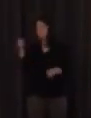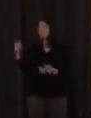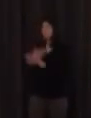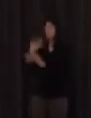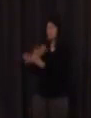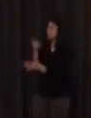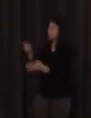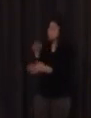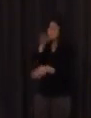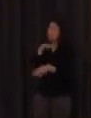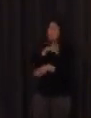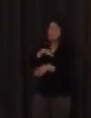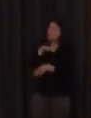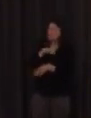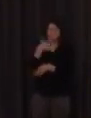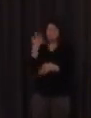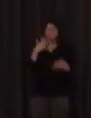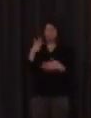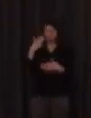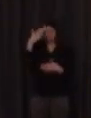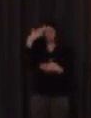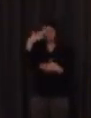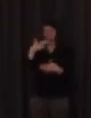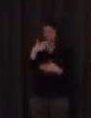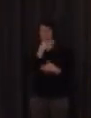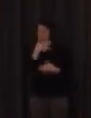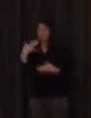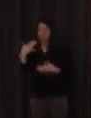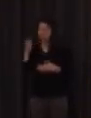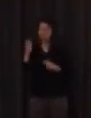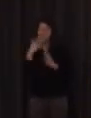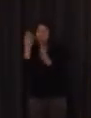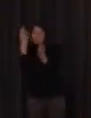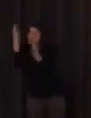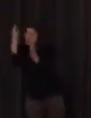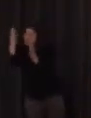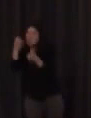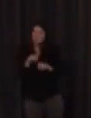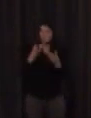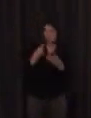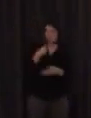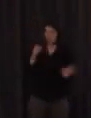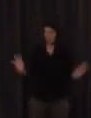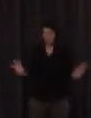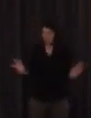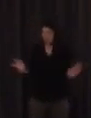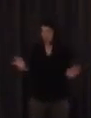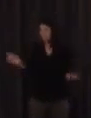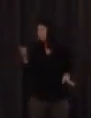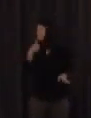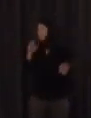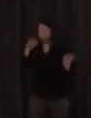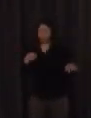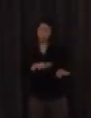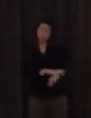S o una C y sabes que puede ser oclusiva o no sé sin duda alguna quiero decir una persona claro